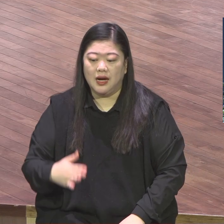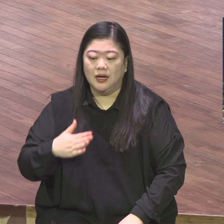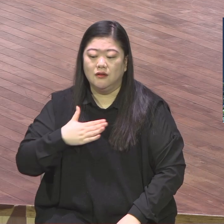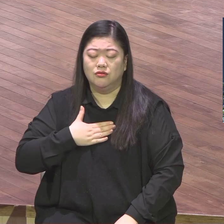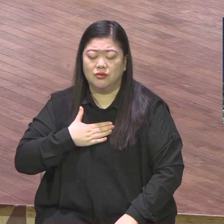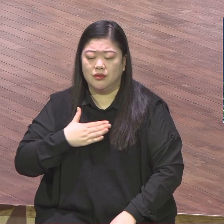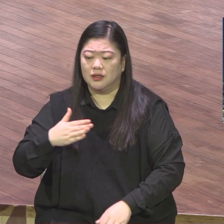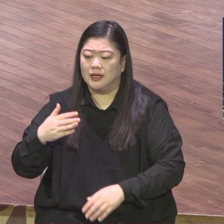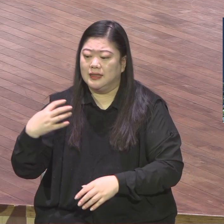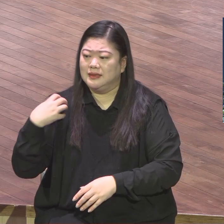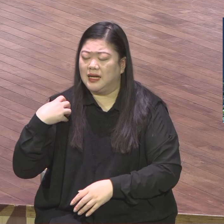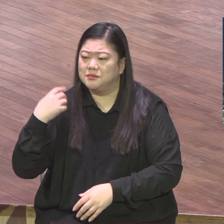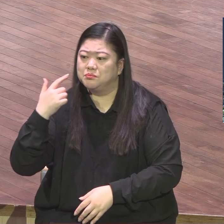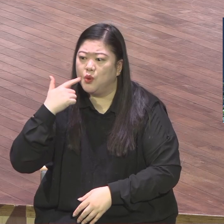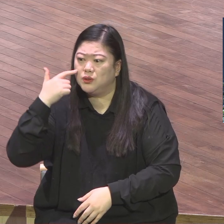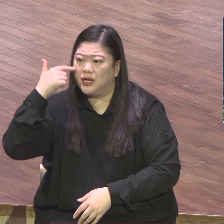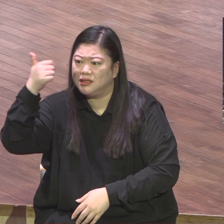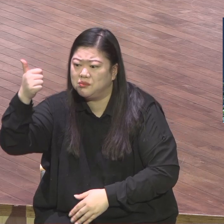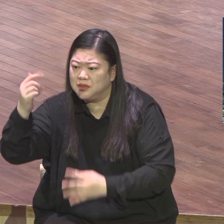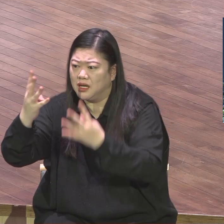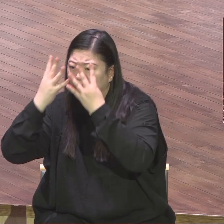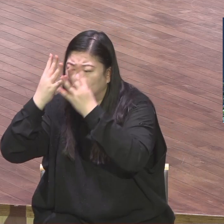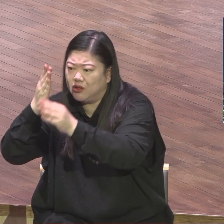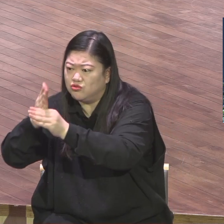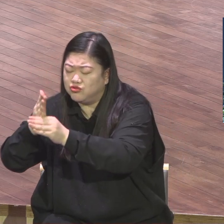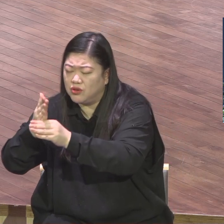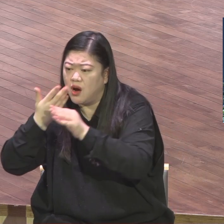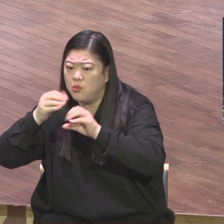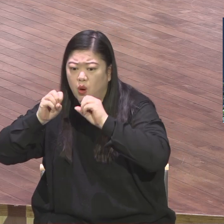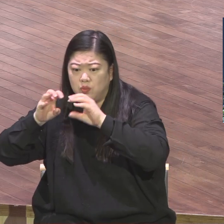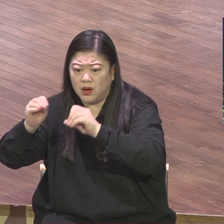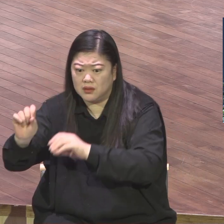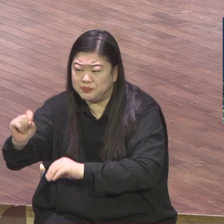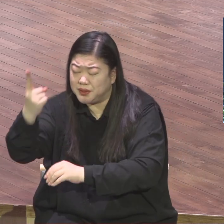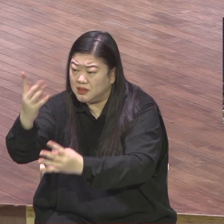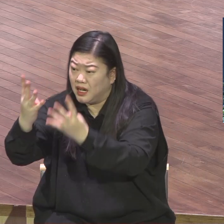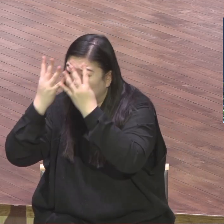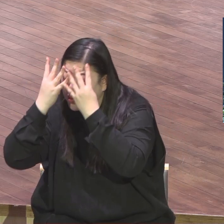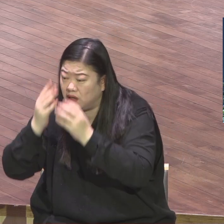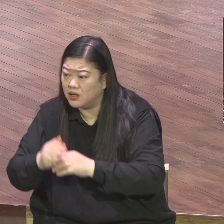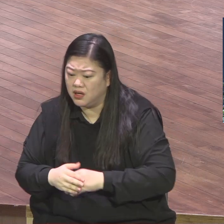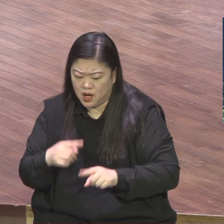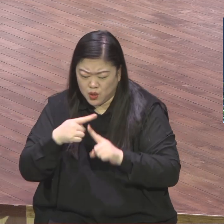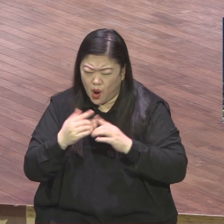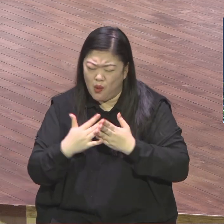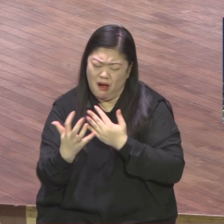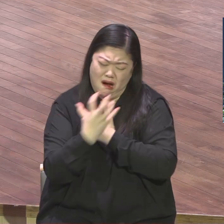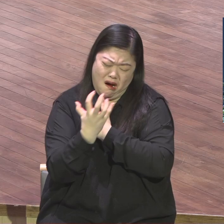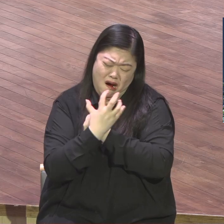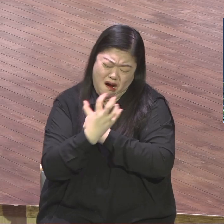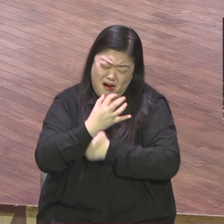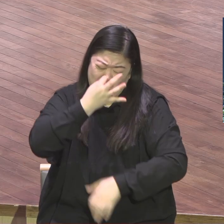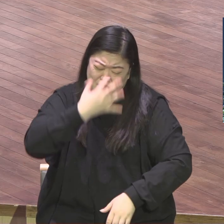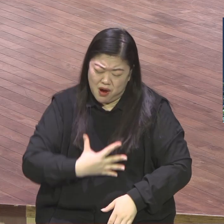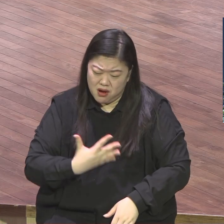하나님은 능력이 없냐 뭐가 없냐 왜 전도자 한 사람인데 그 사람은 감옥에 갖아놓고 이렇게 이럴 수가 있냐 불평, 원망